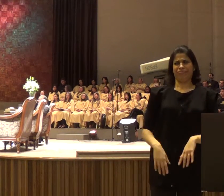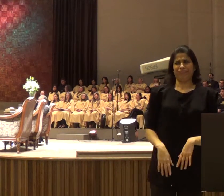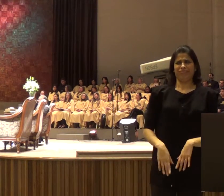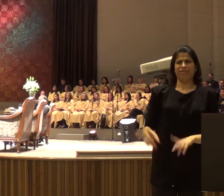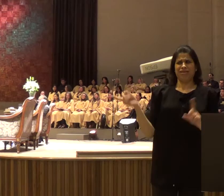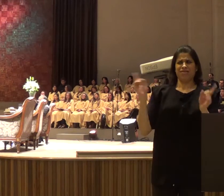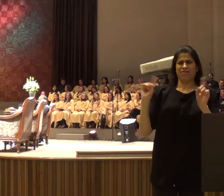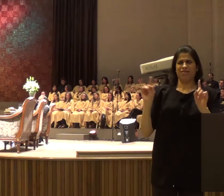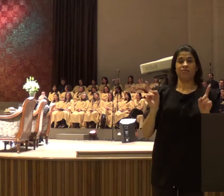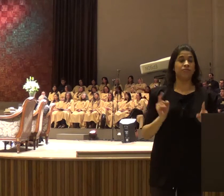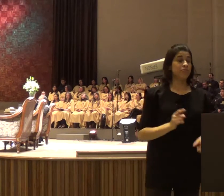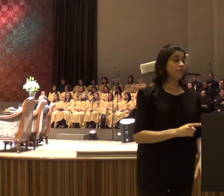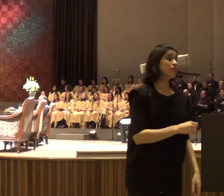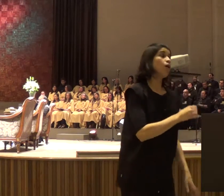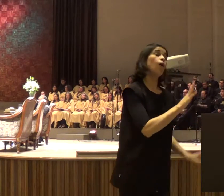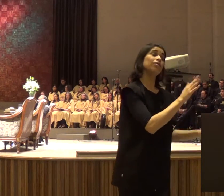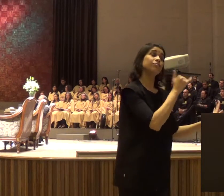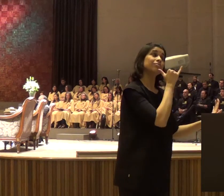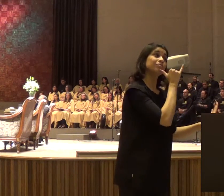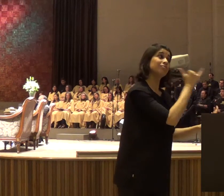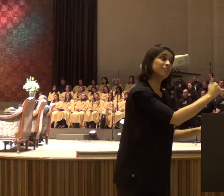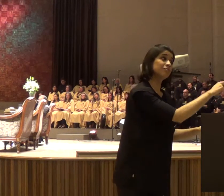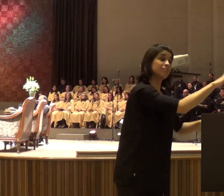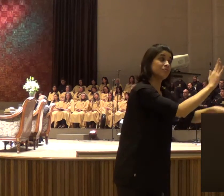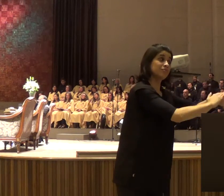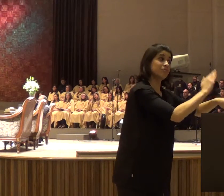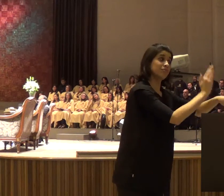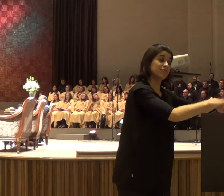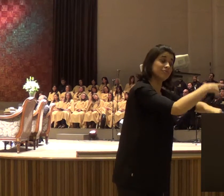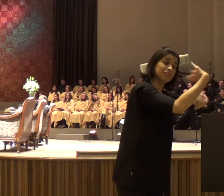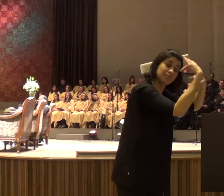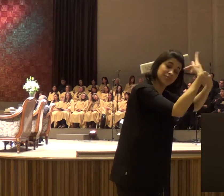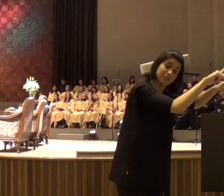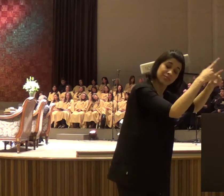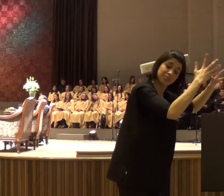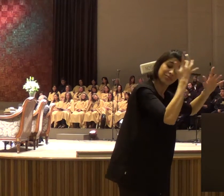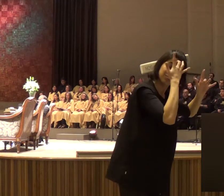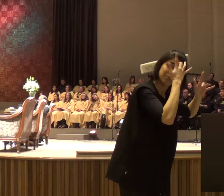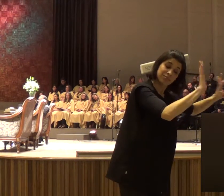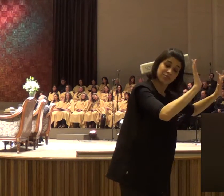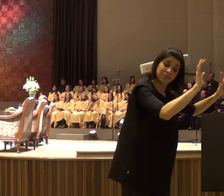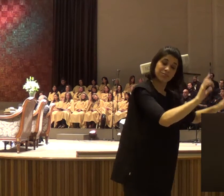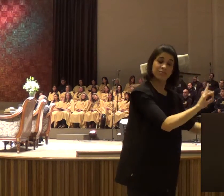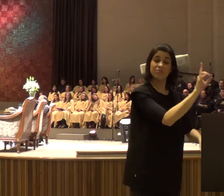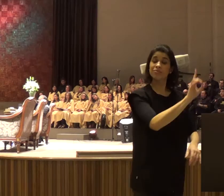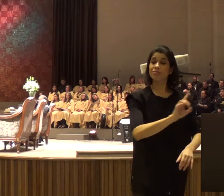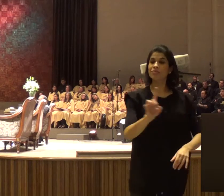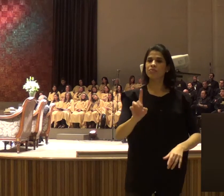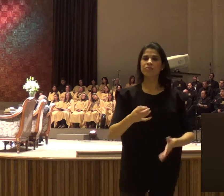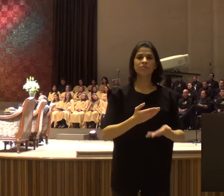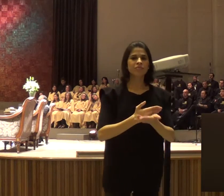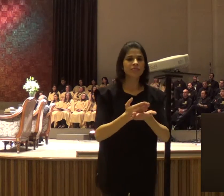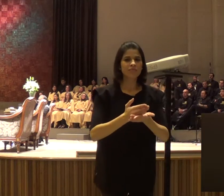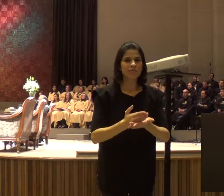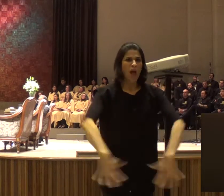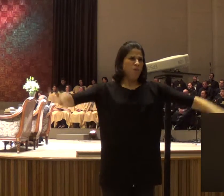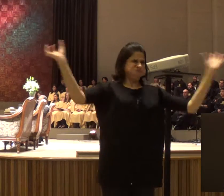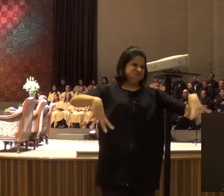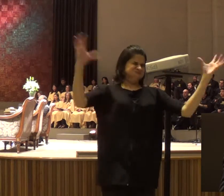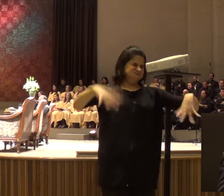graça, confirma a sua palavra, através de sinais, quando nós estávamos para vir aqui para